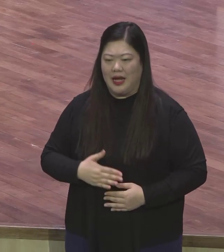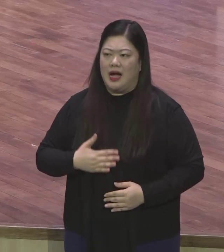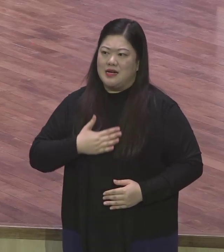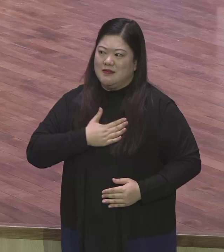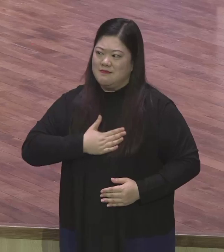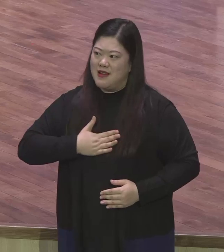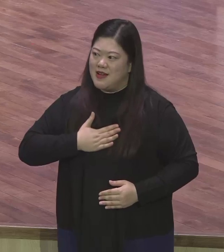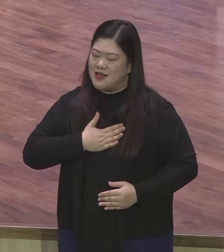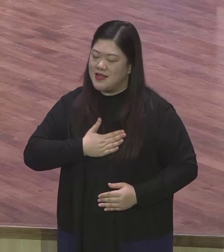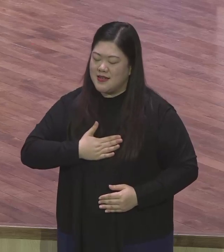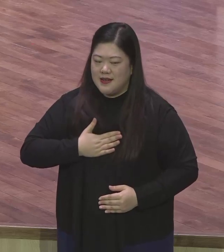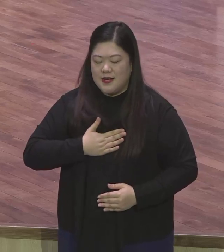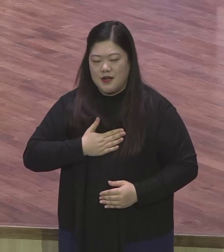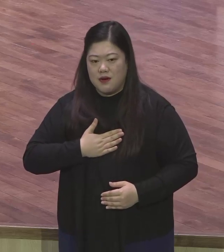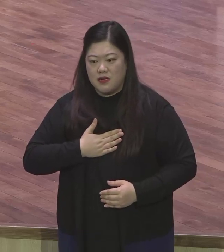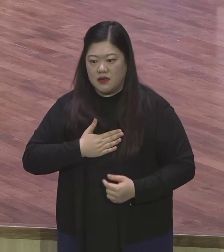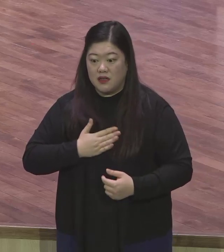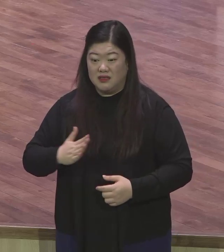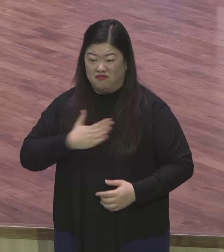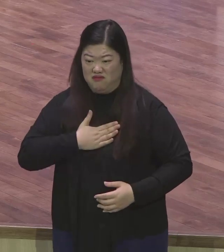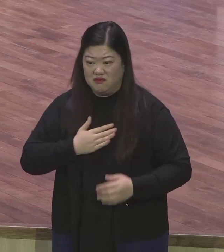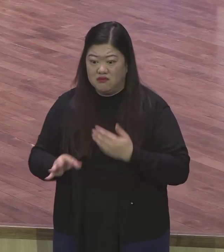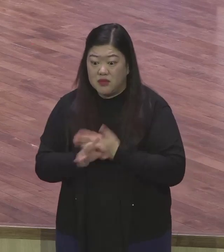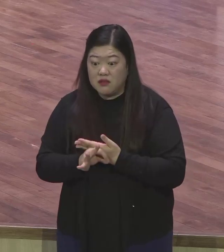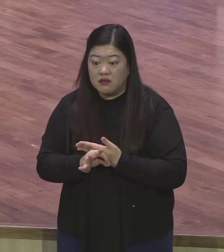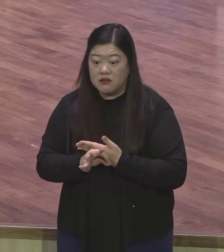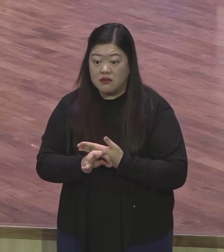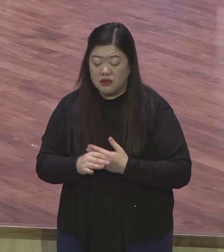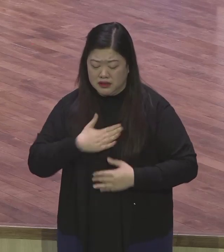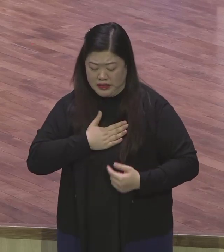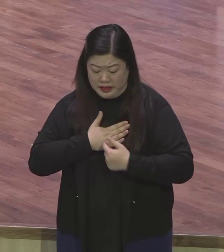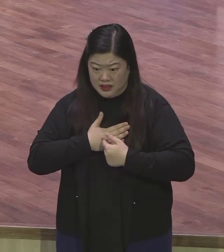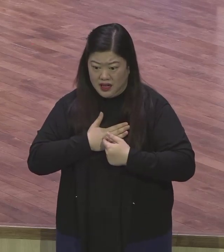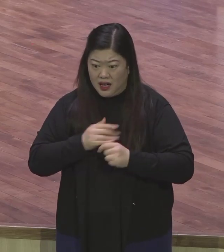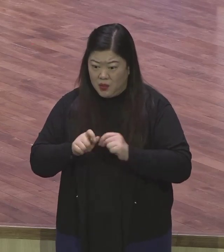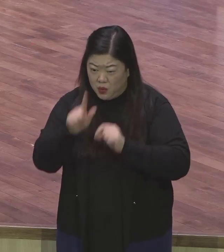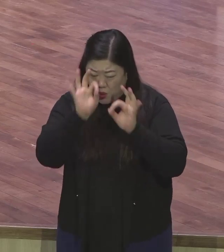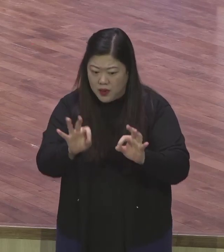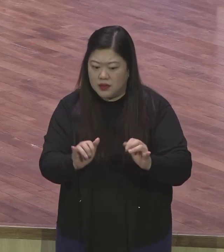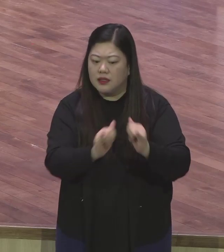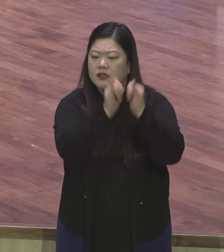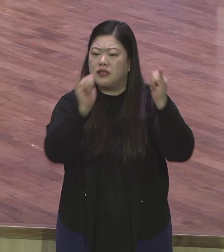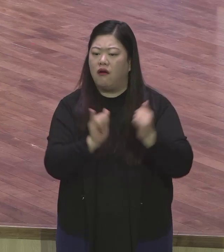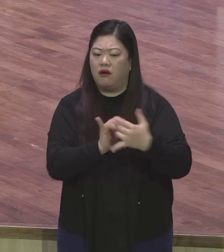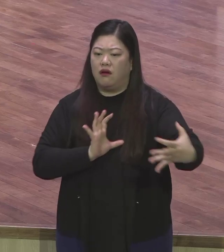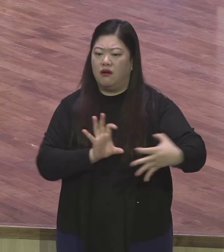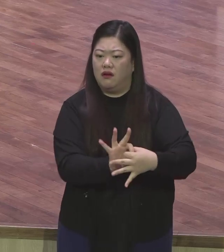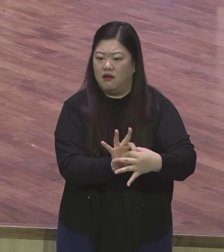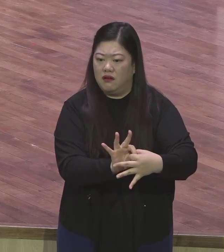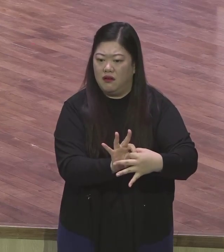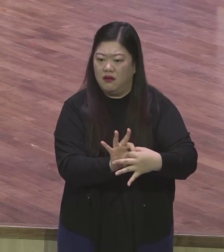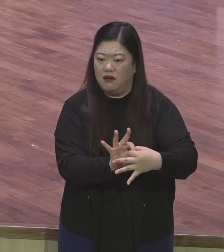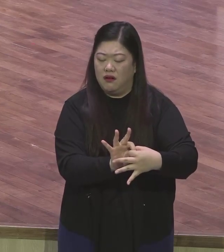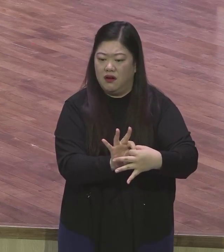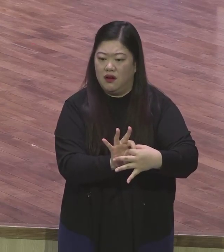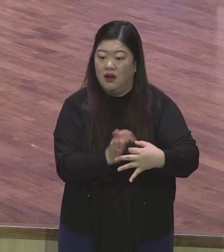어디에 있습니까? 전부 다 환경에 있잖아요. 환경을 초월할 수 있는 것이 믿음이에요. 그래서 하나님